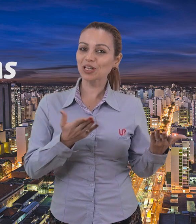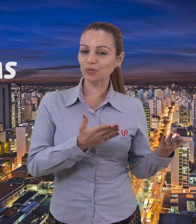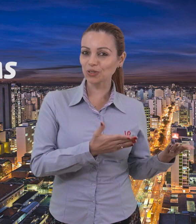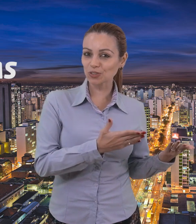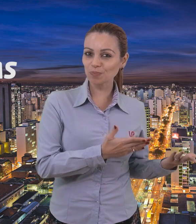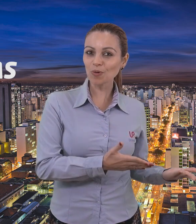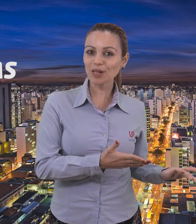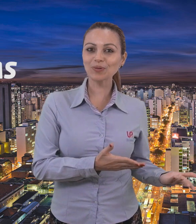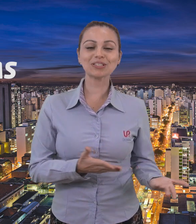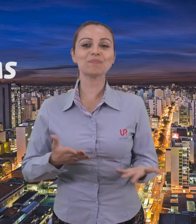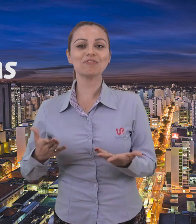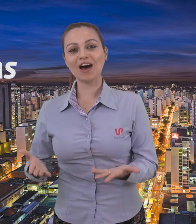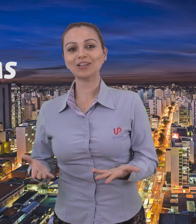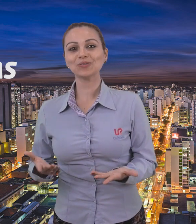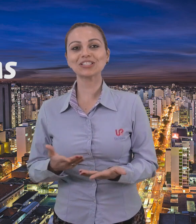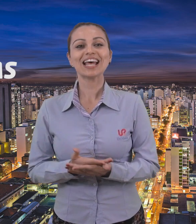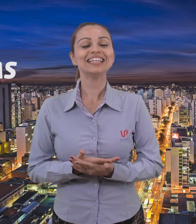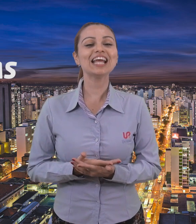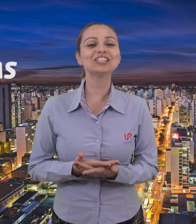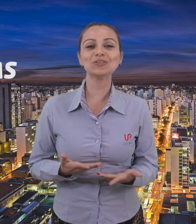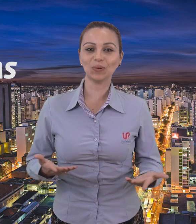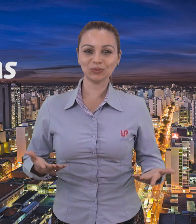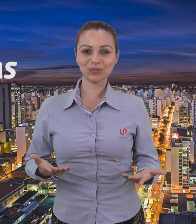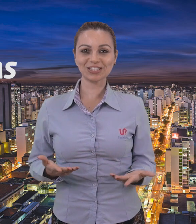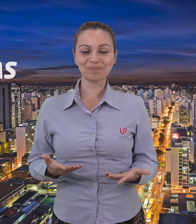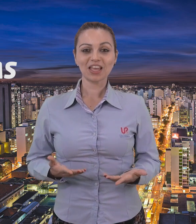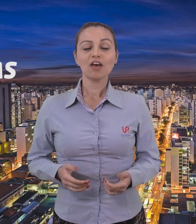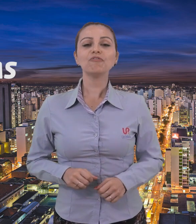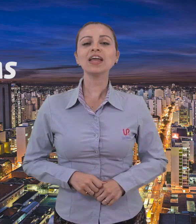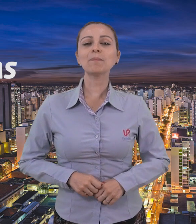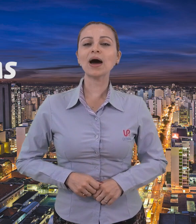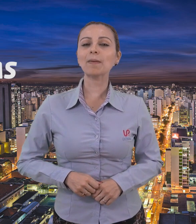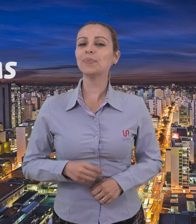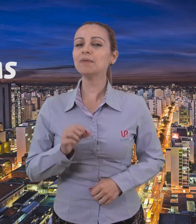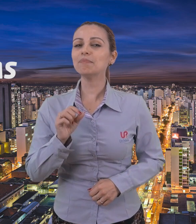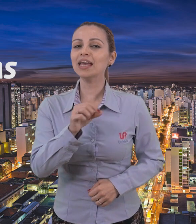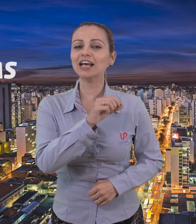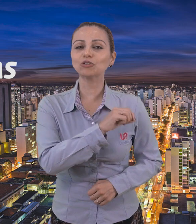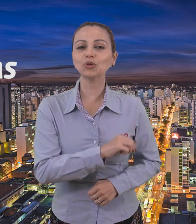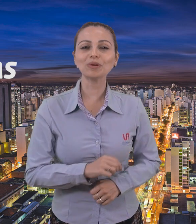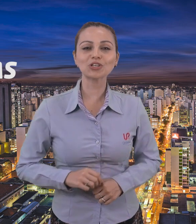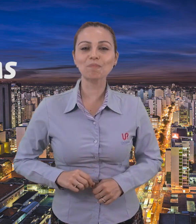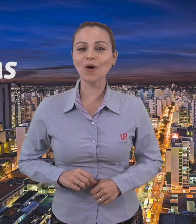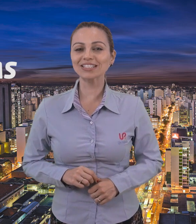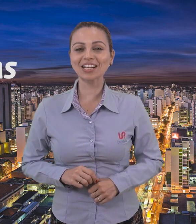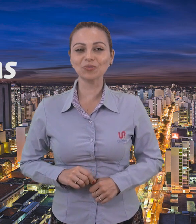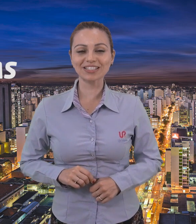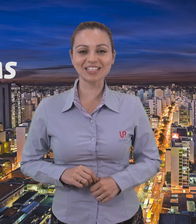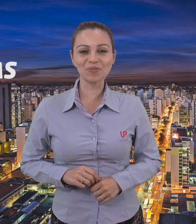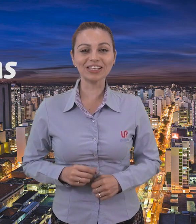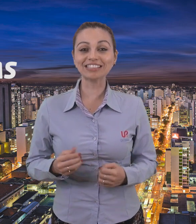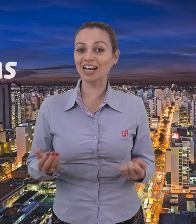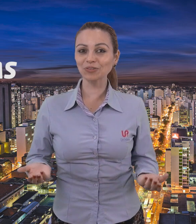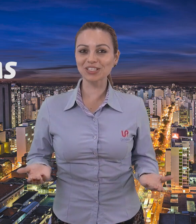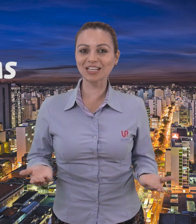setores públicos e privados, dentre outros. Venha para a primeira turma de pós-graduação em tradução,